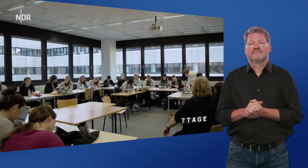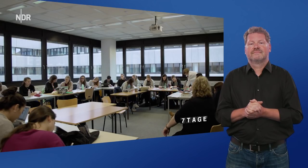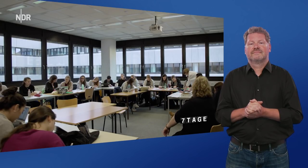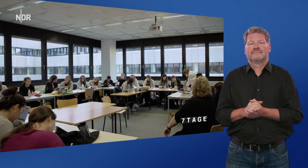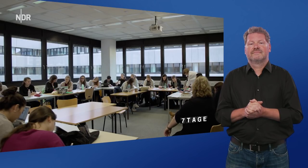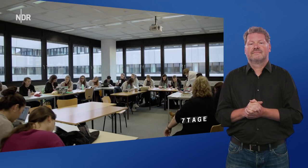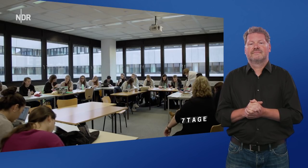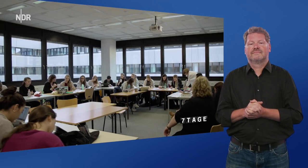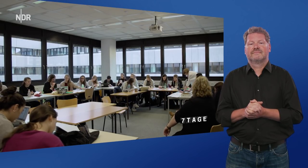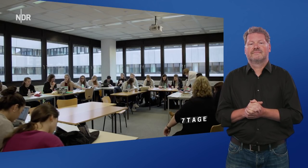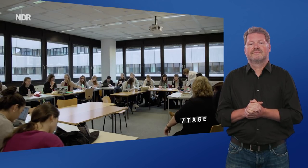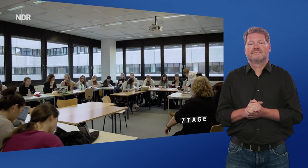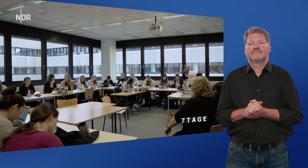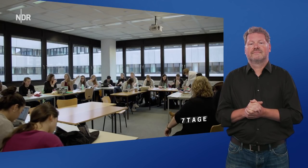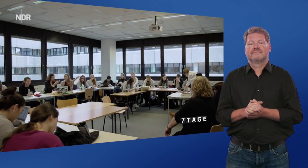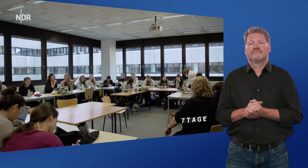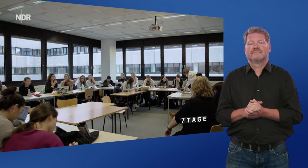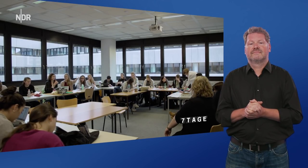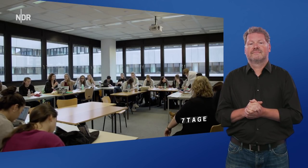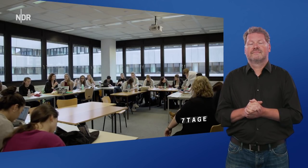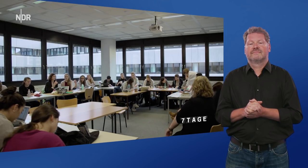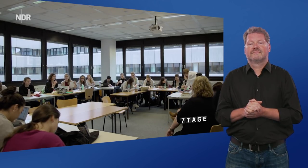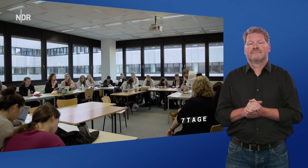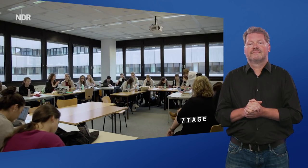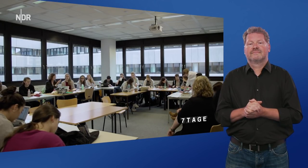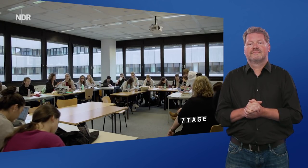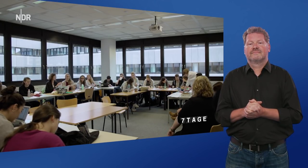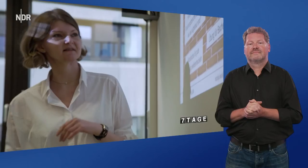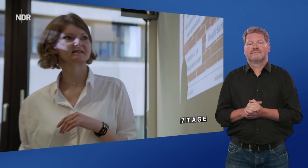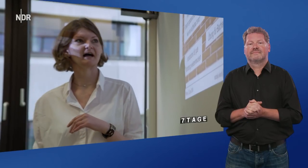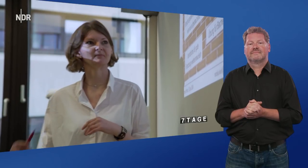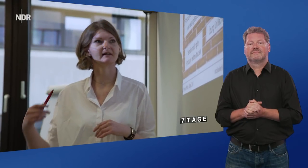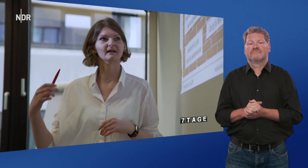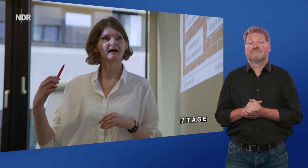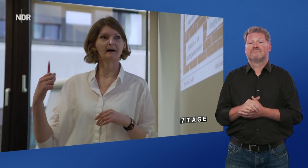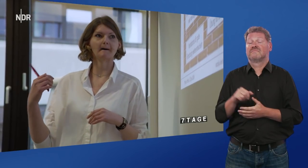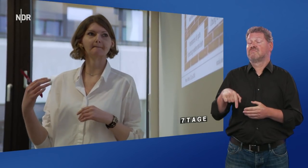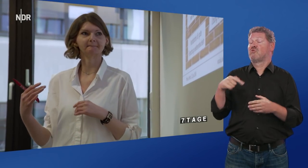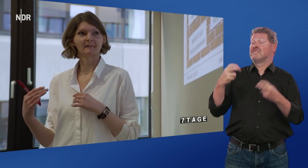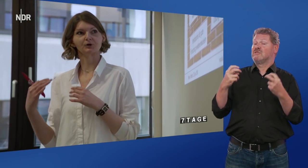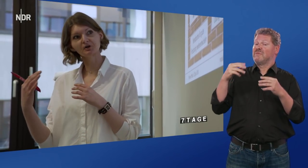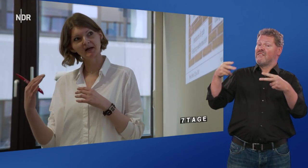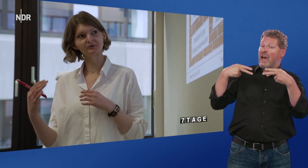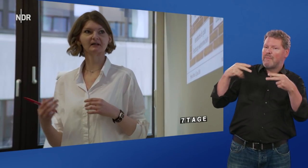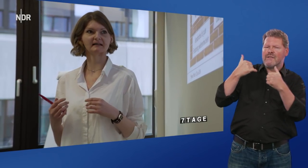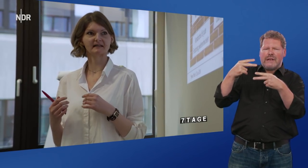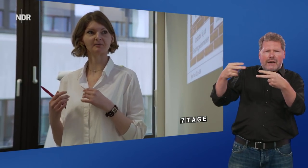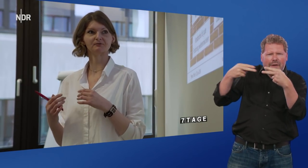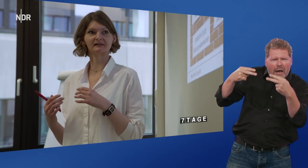In der heutigen Sitzung geht es eben um qualitatives Feedback, dass ihr einmal, ähm, Rückmeldung kriegt. Habe ich wirklich